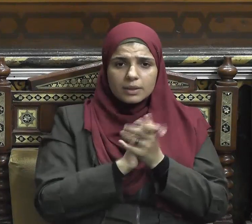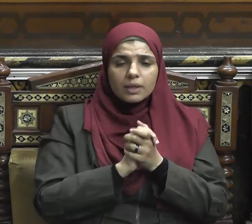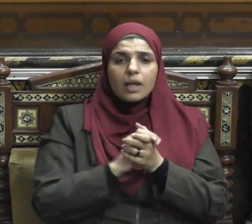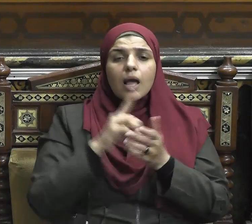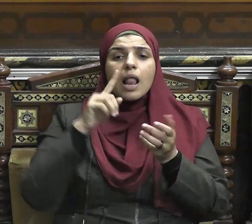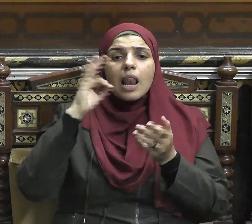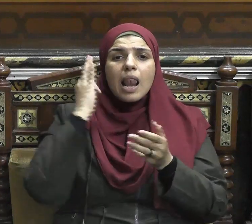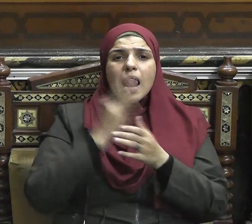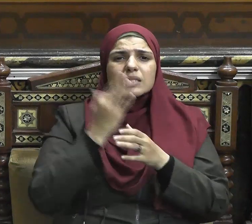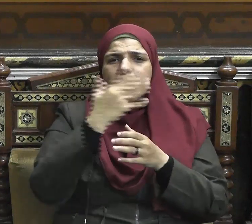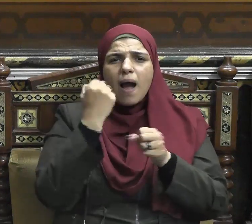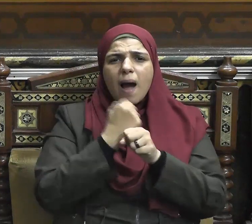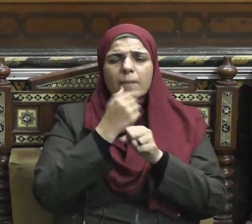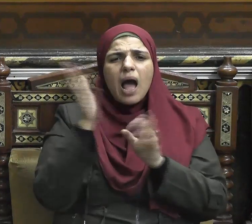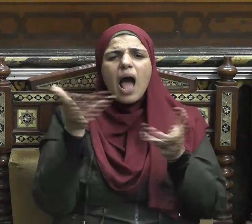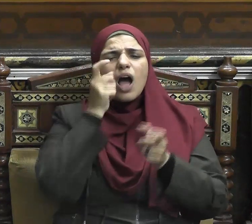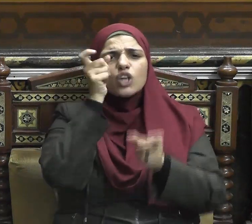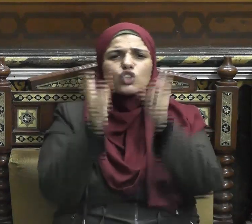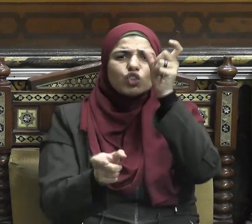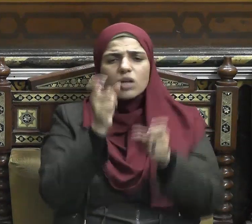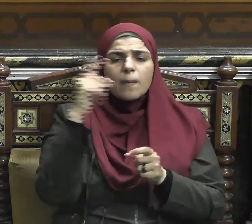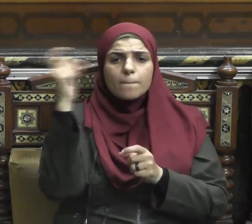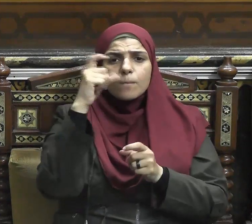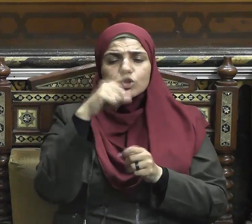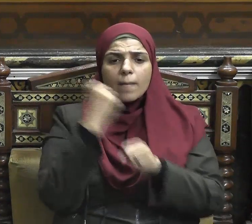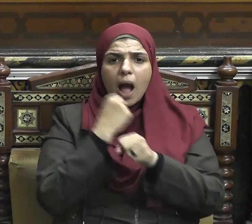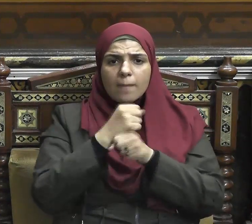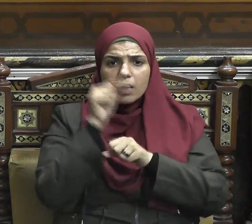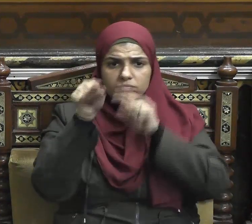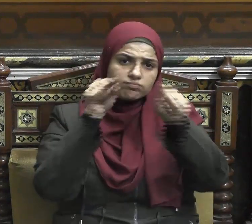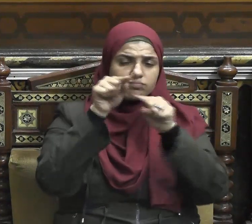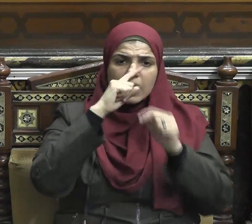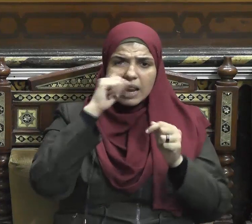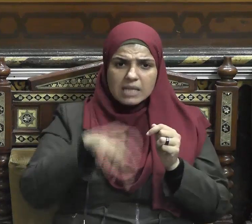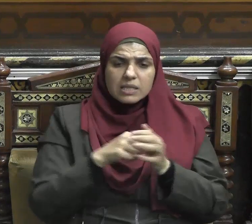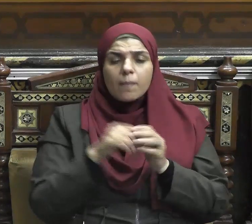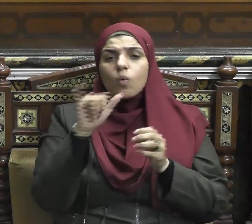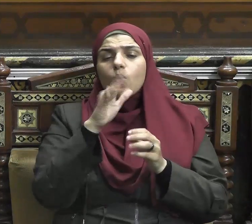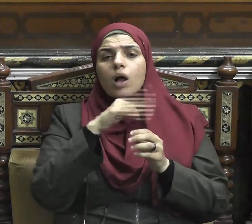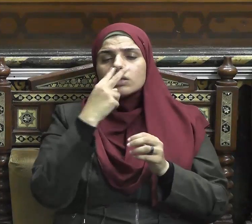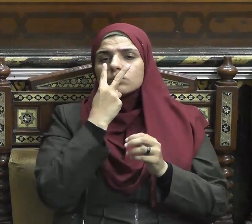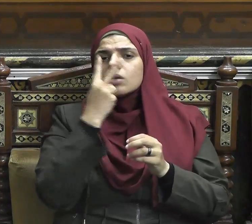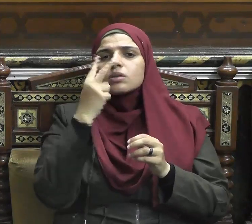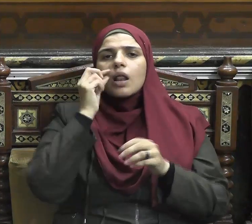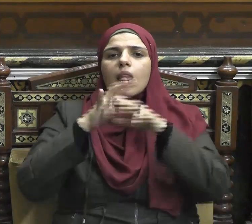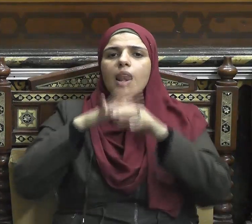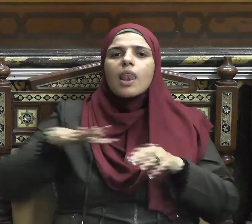التي تحقق أمن وأمان وسلام واستقرار وسعادة